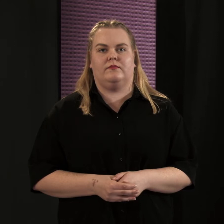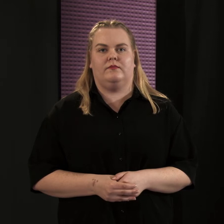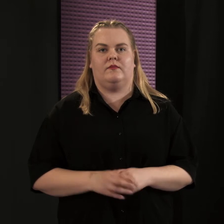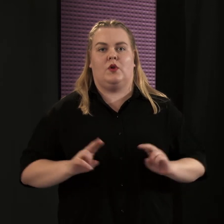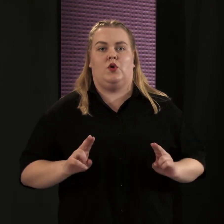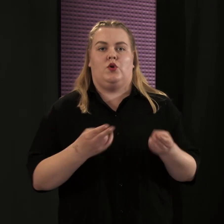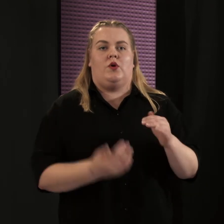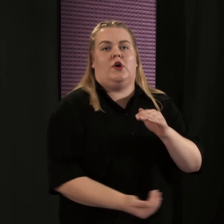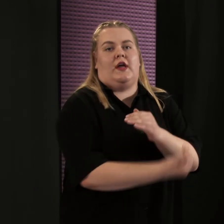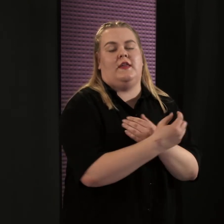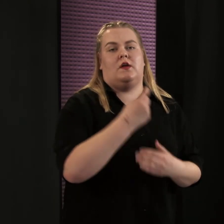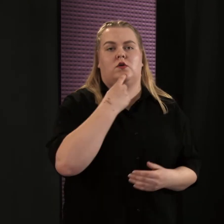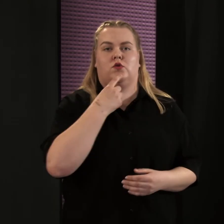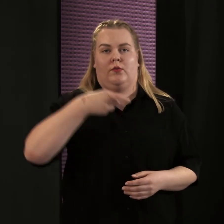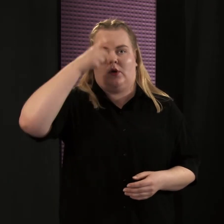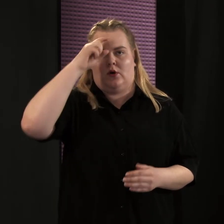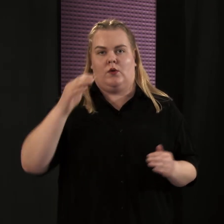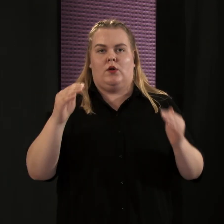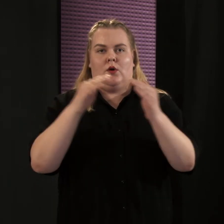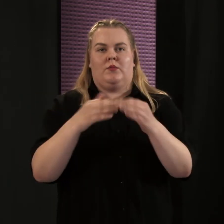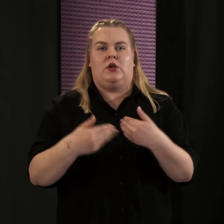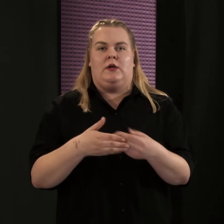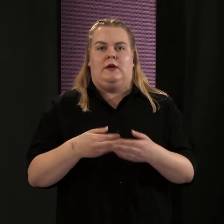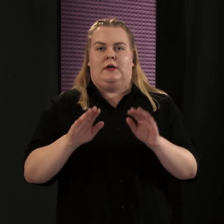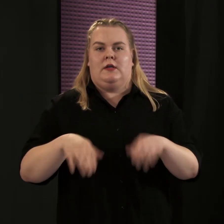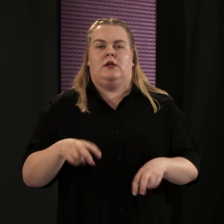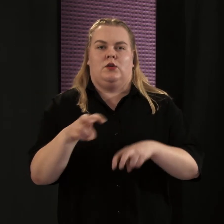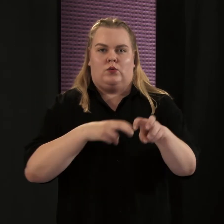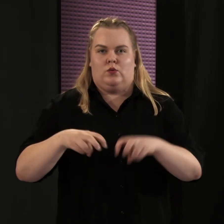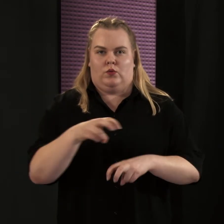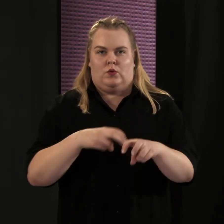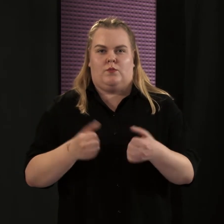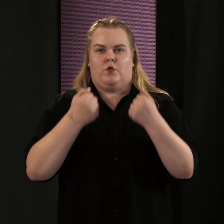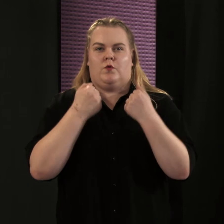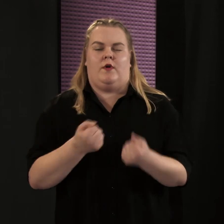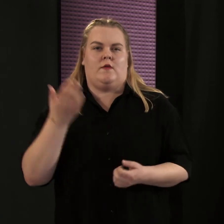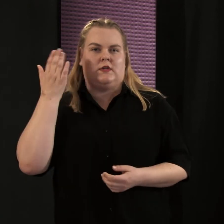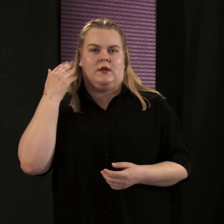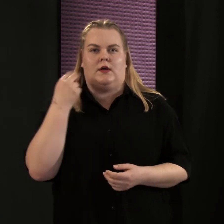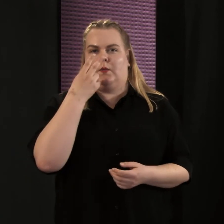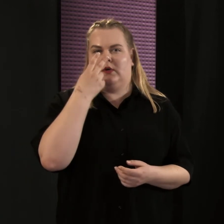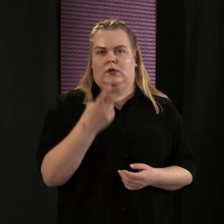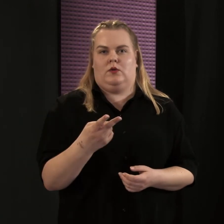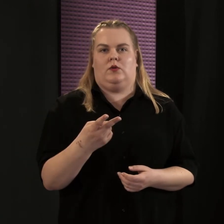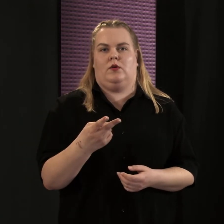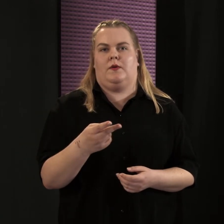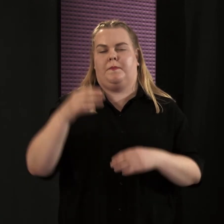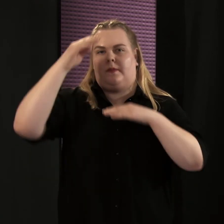Tuore Itä-Suomen yliopistossa tehty tutkimus vahvistaa aiempaa näyttöä siitä, että eläinkunnan